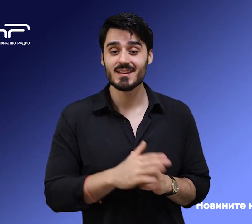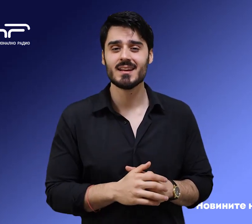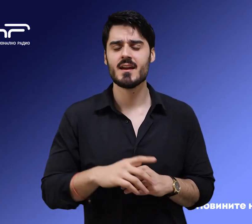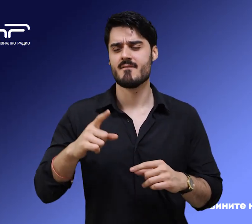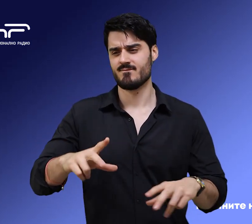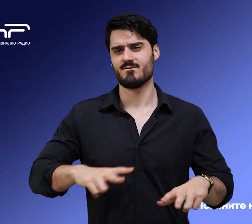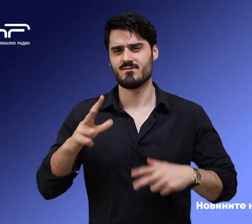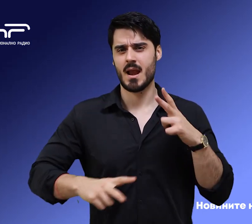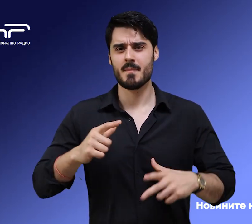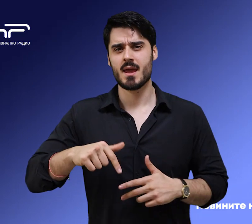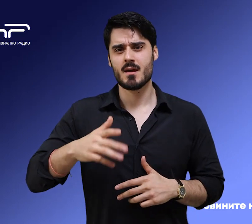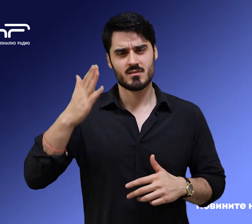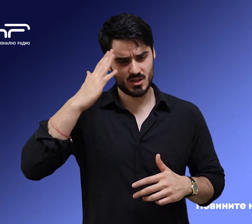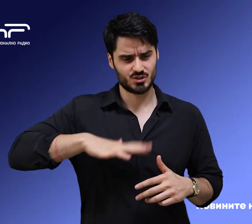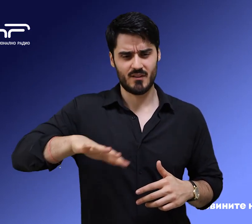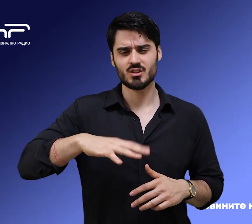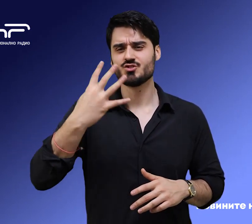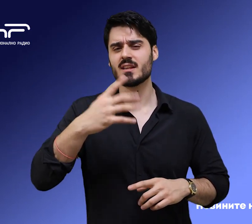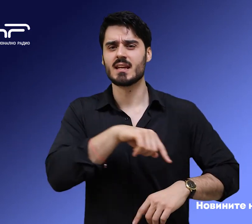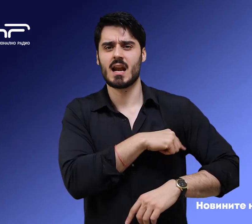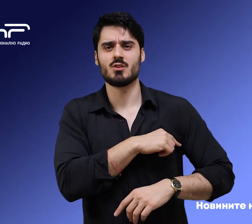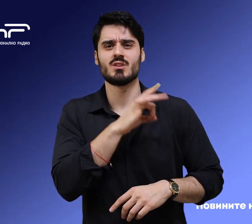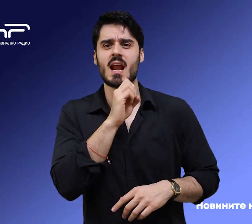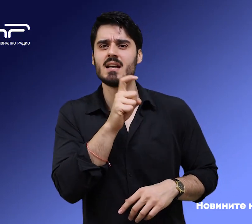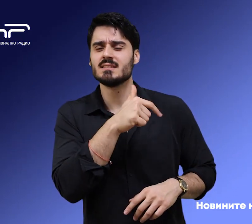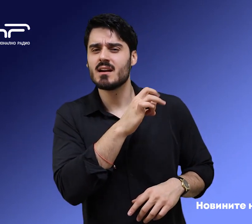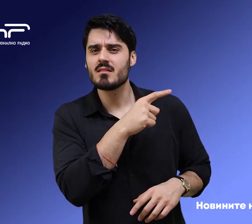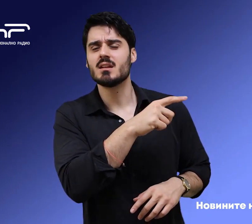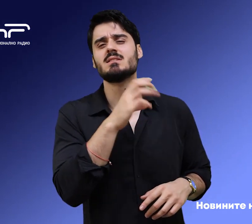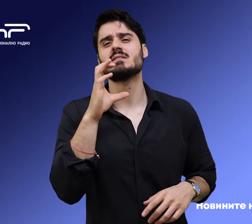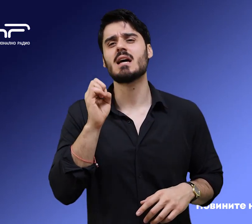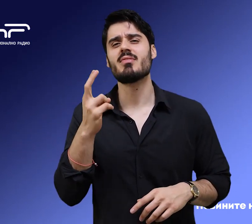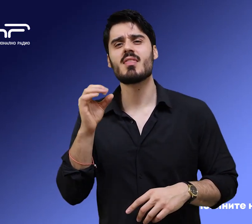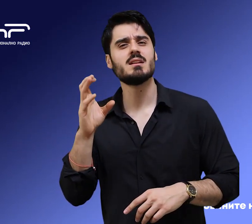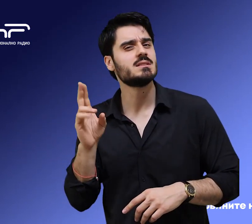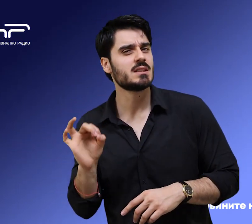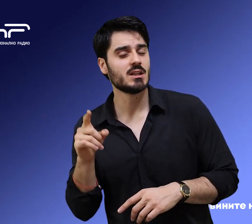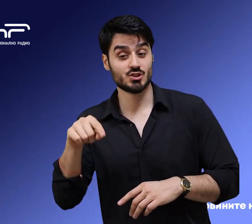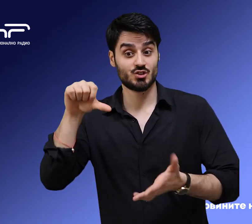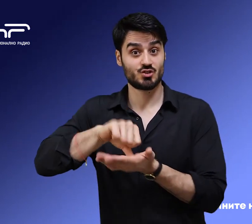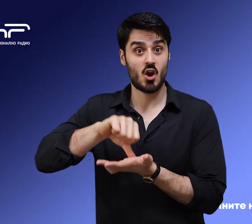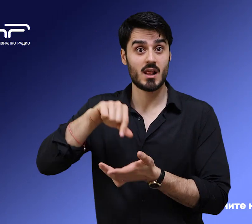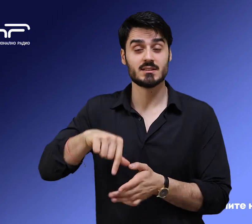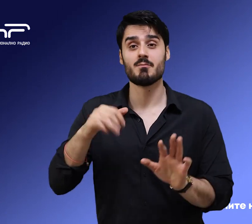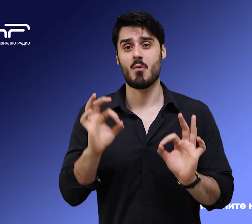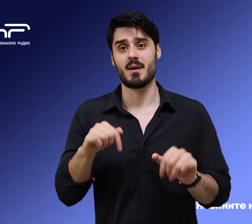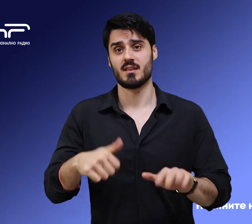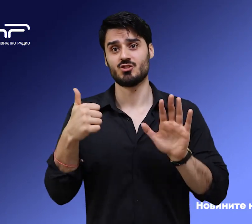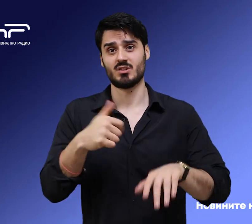Температурите в страната са от 4 градуса в Разград до 11 градуса в Сандански. В столицата температурата в момента е 6 градуса. Относителната